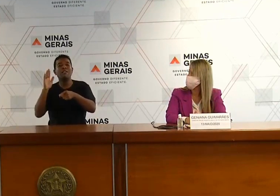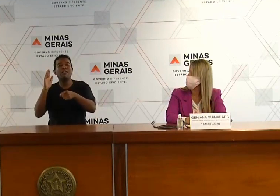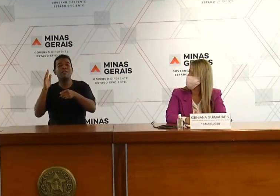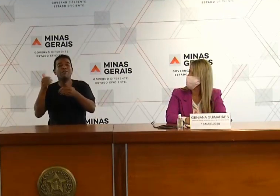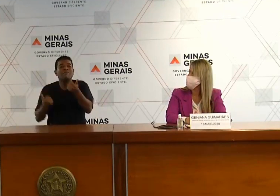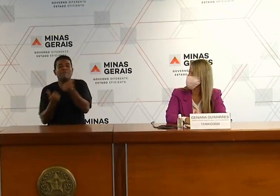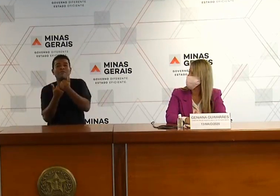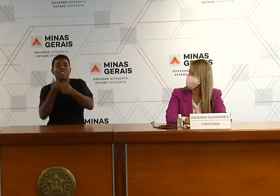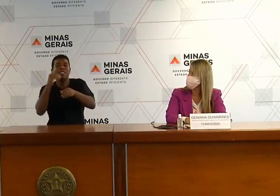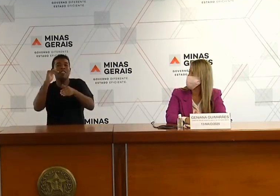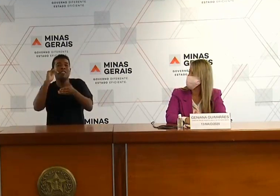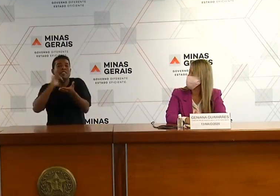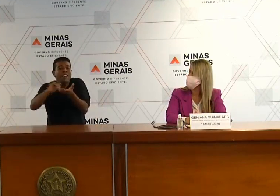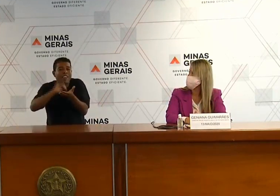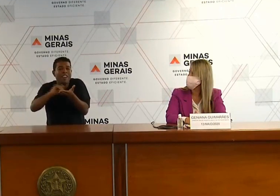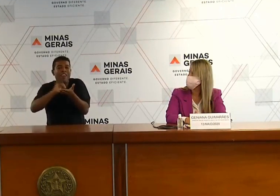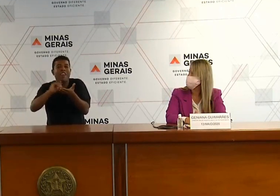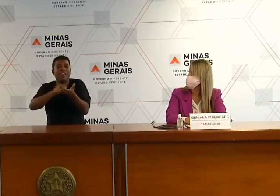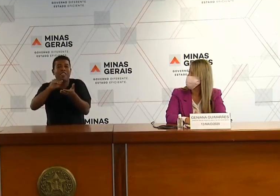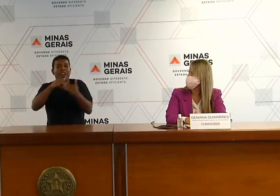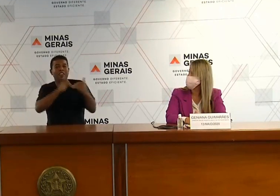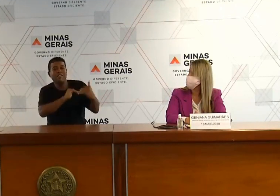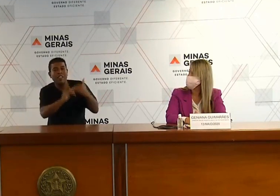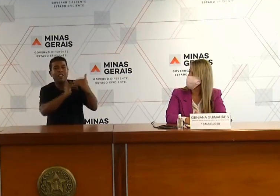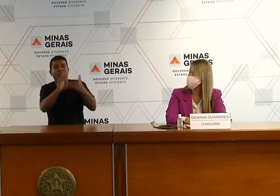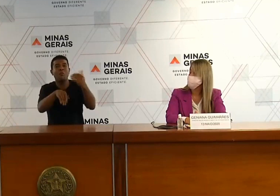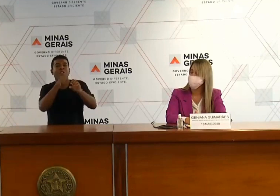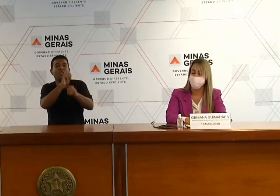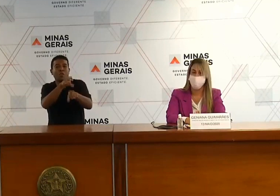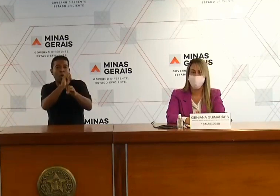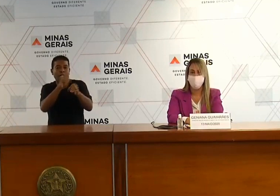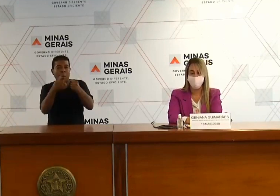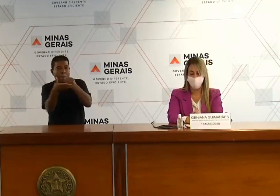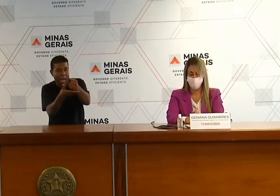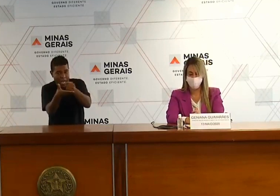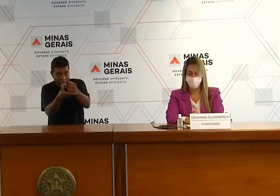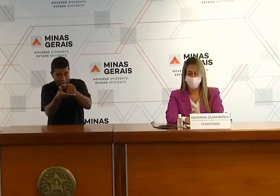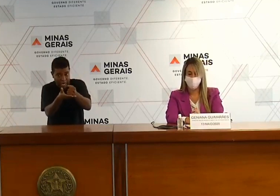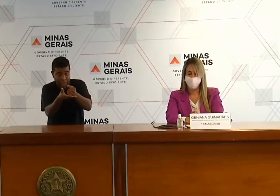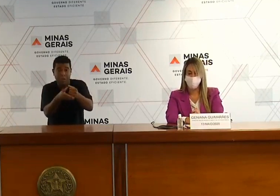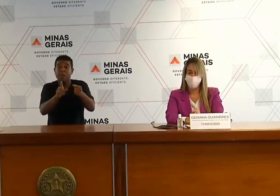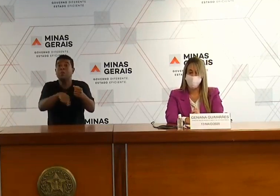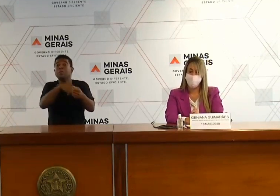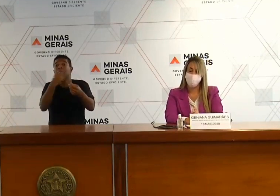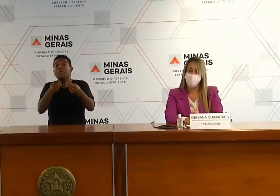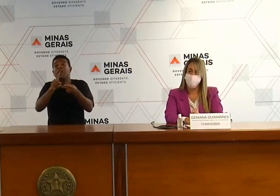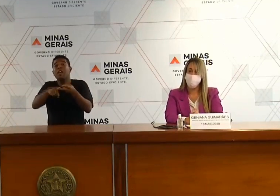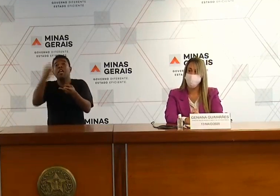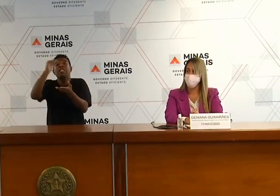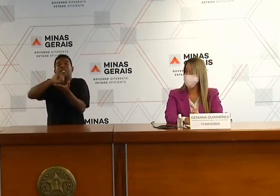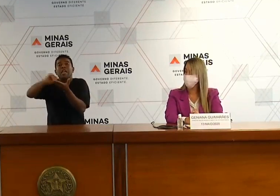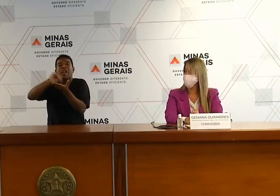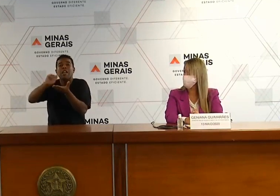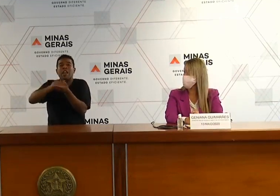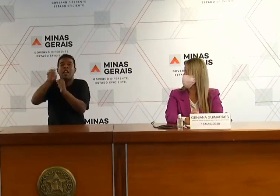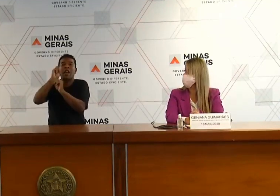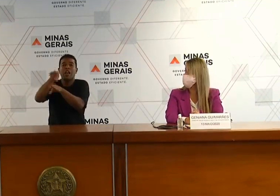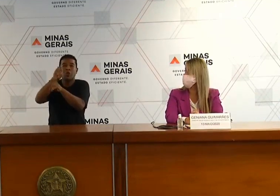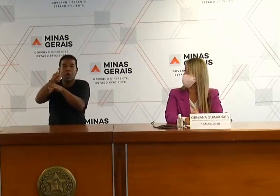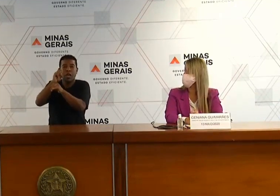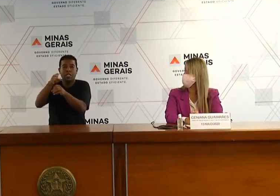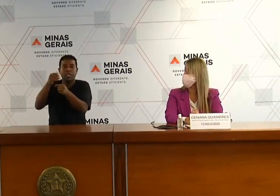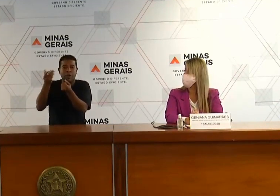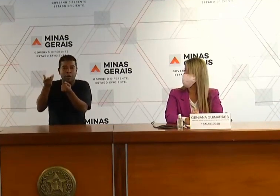Geniana Guimarães Faria, e com a secretária de Estado de Educação, Júlia Santana, para quem passamos a